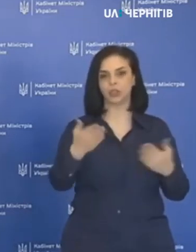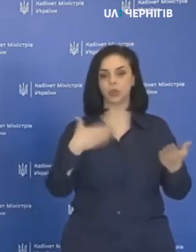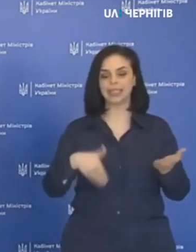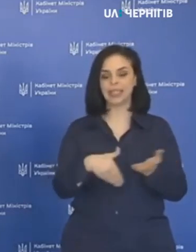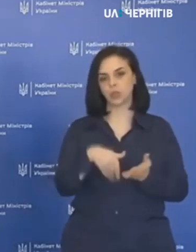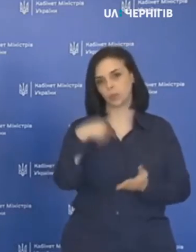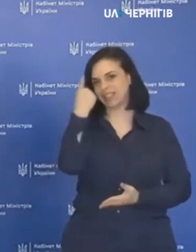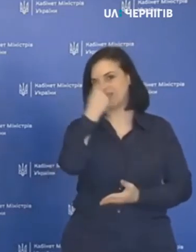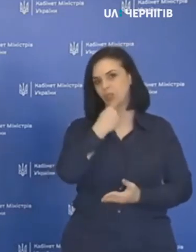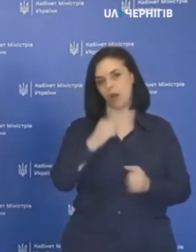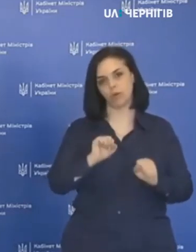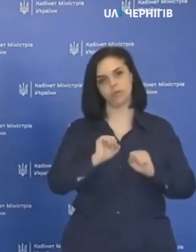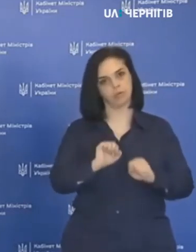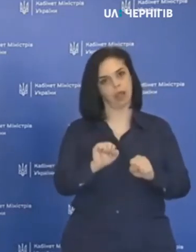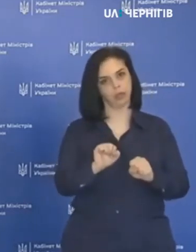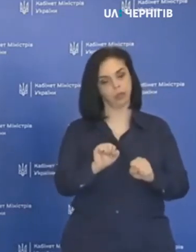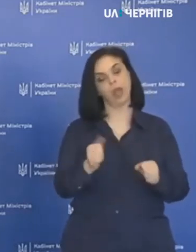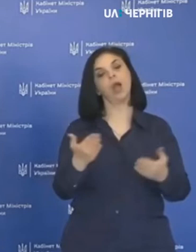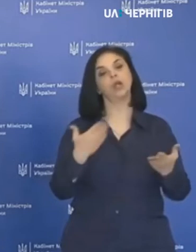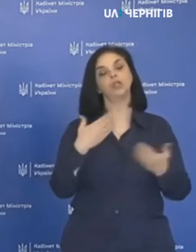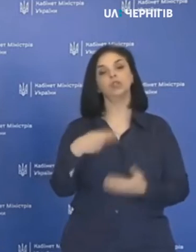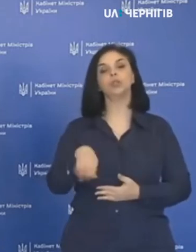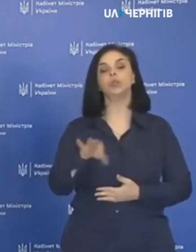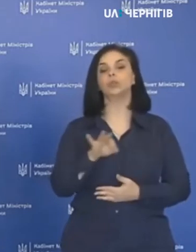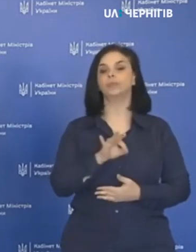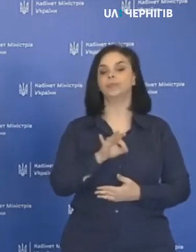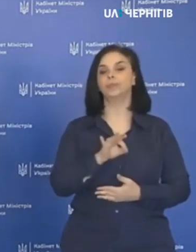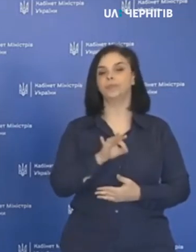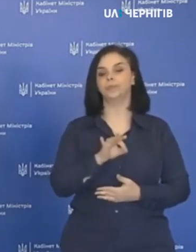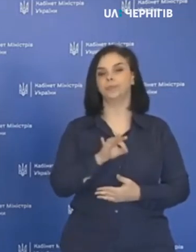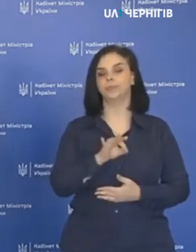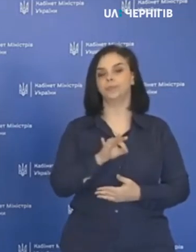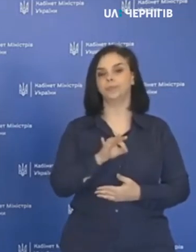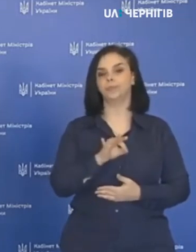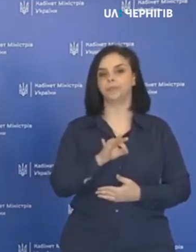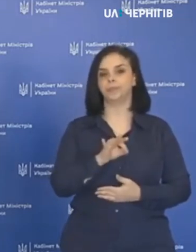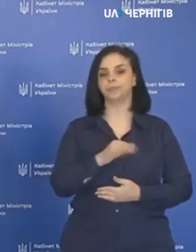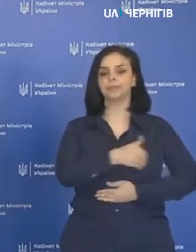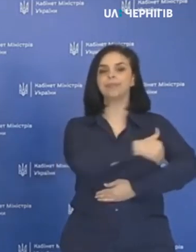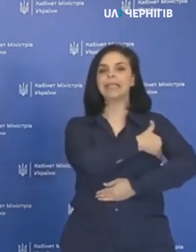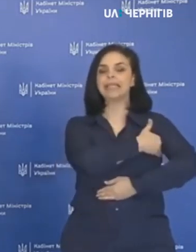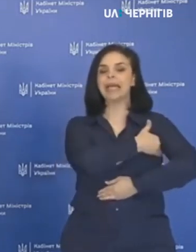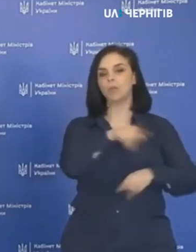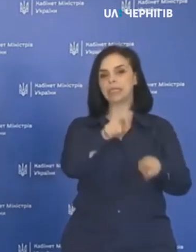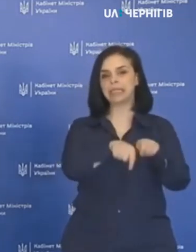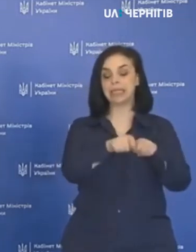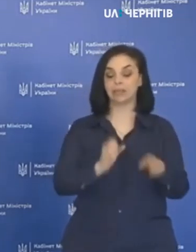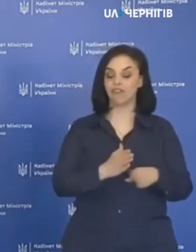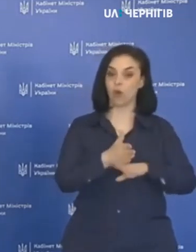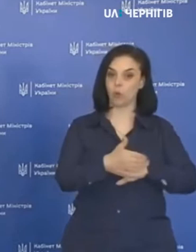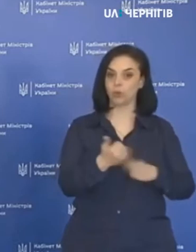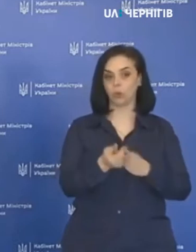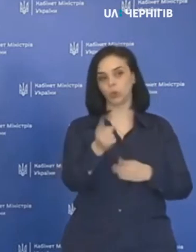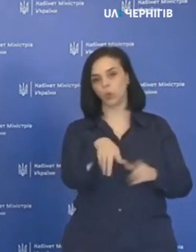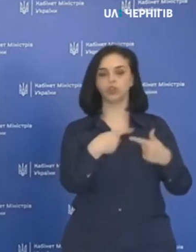засобів індивідуального захисту, щодо термоскрінінгу на вході до